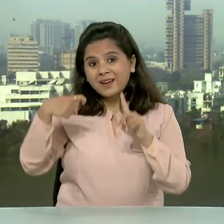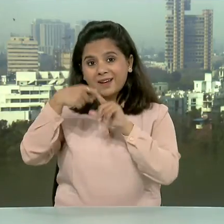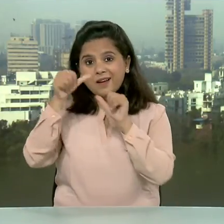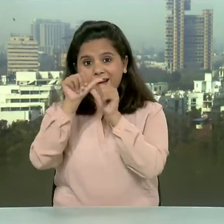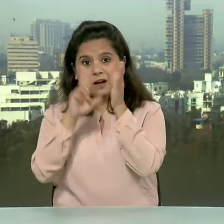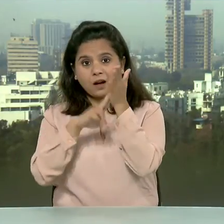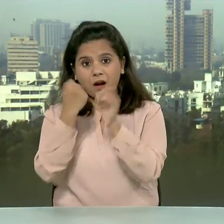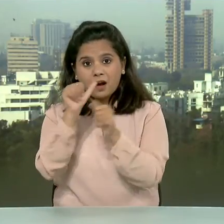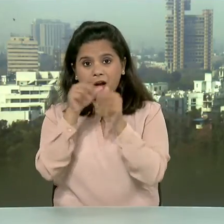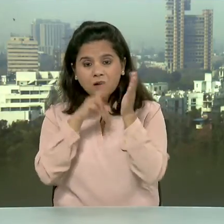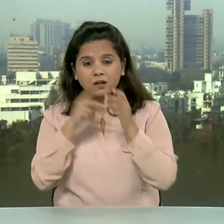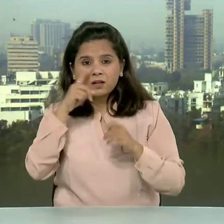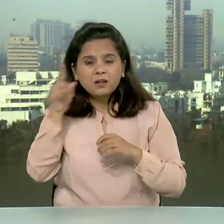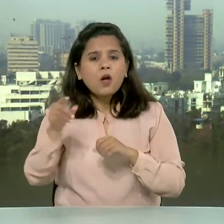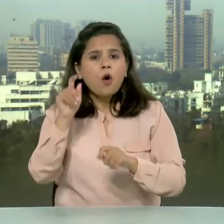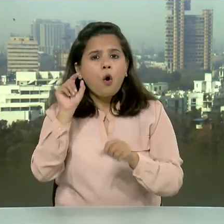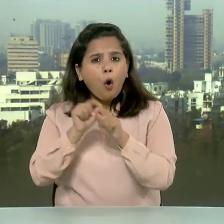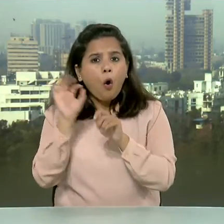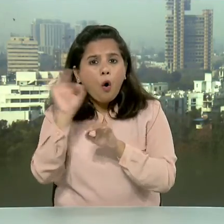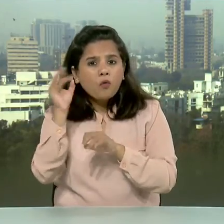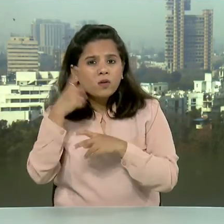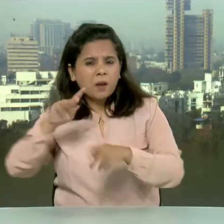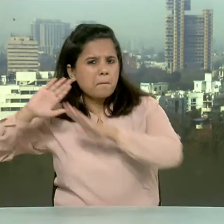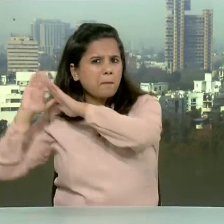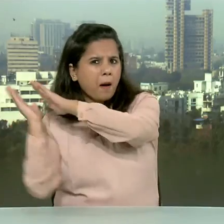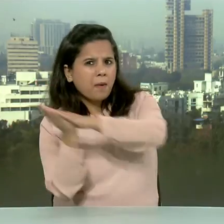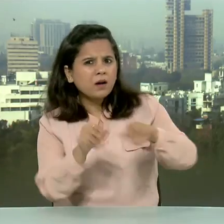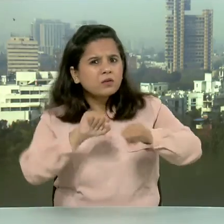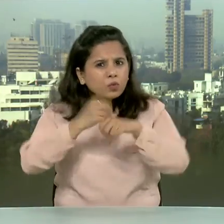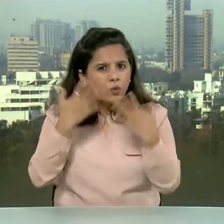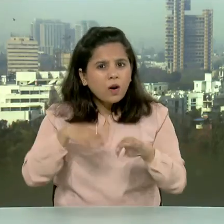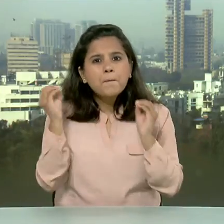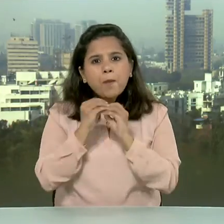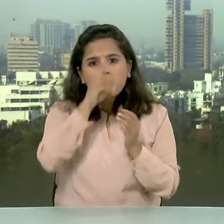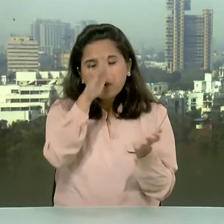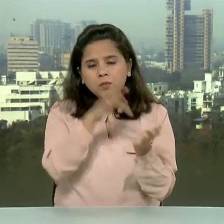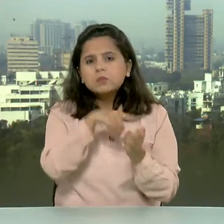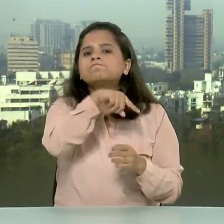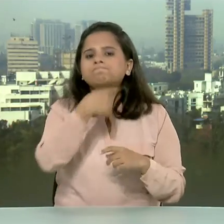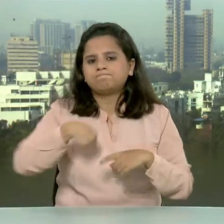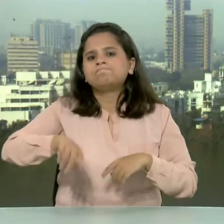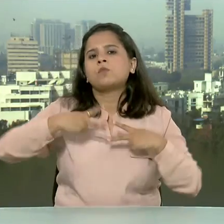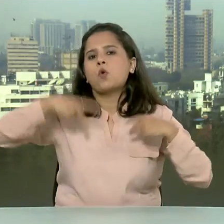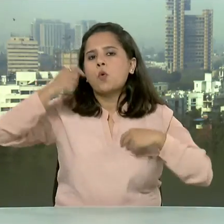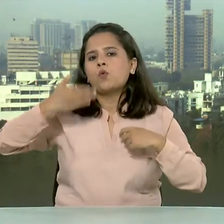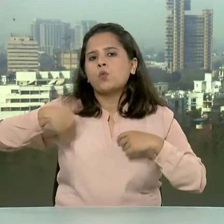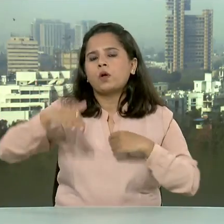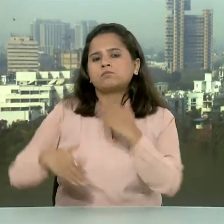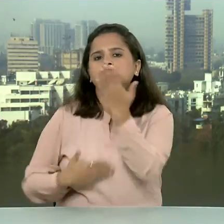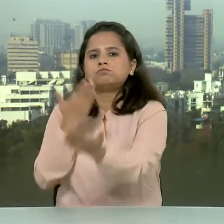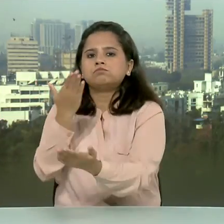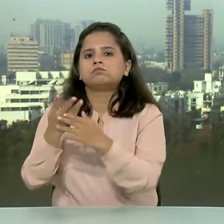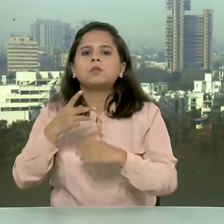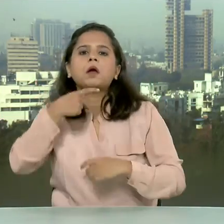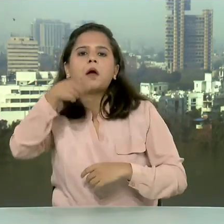जाने के मामले में संजर राउत के वकील ने कहा कि वे इस मामले में बाद में हलफ नामा दायर करेंगे